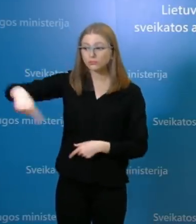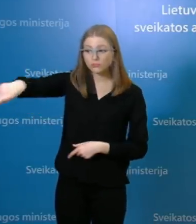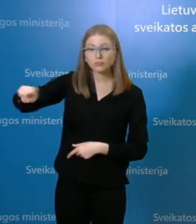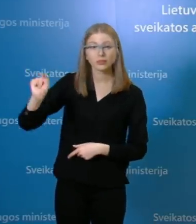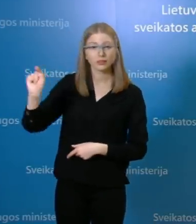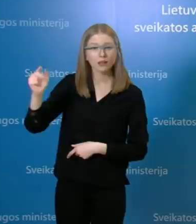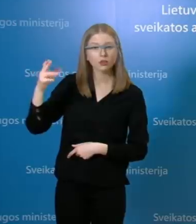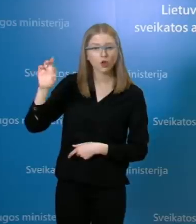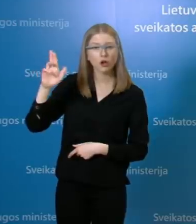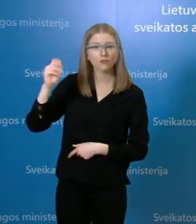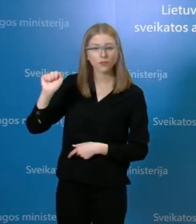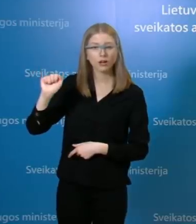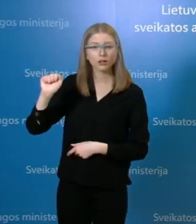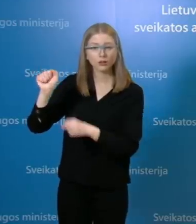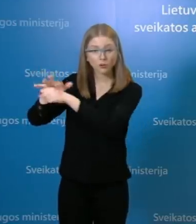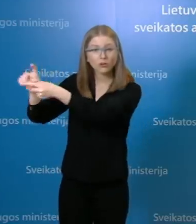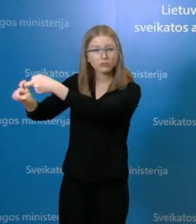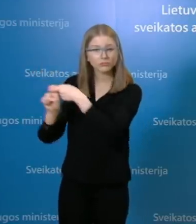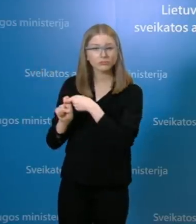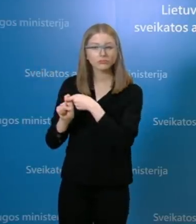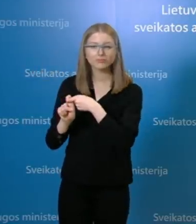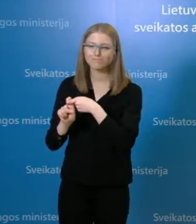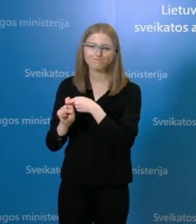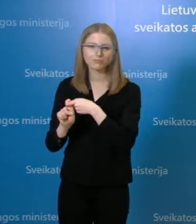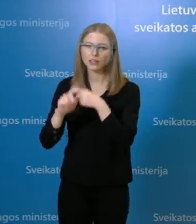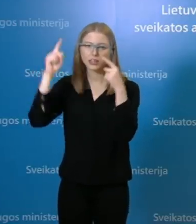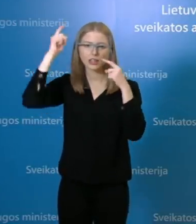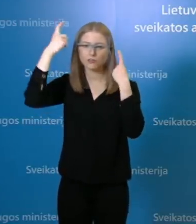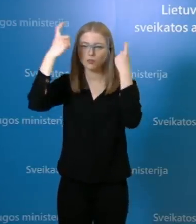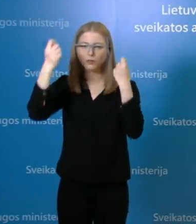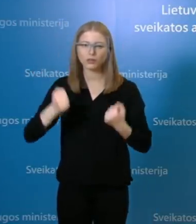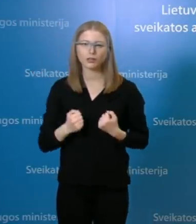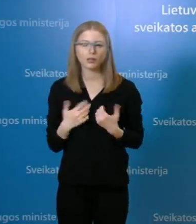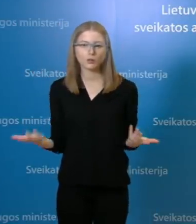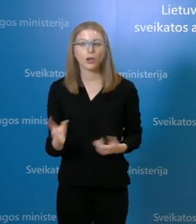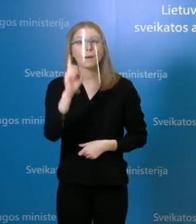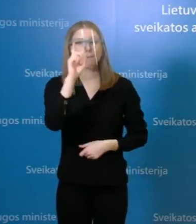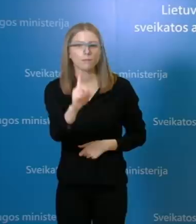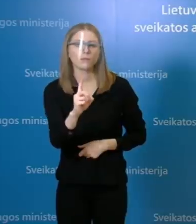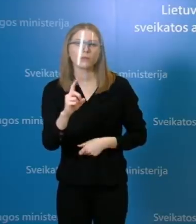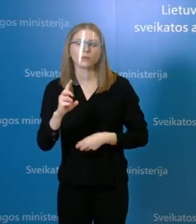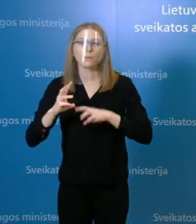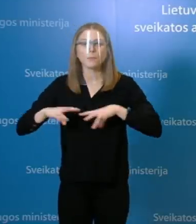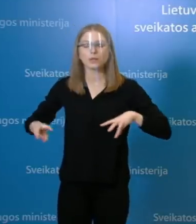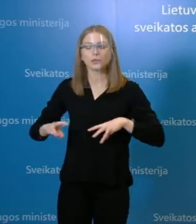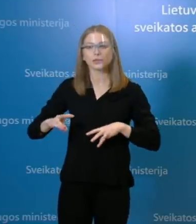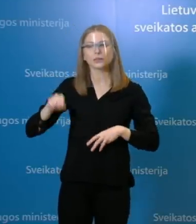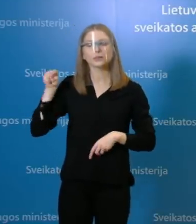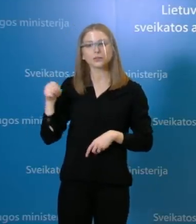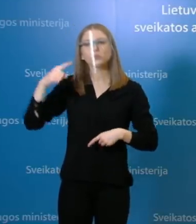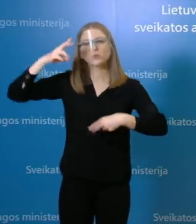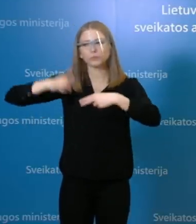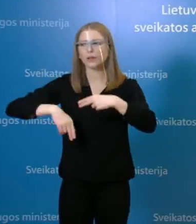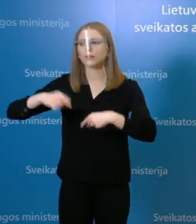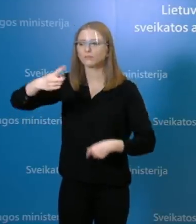užsikrėte būtent šioje parduotuvėje, bet dėl viso pikto ir pagal operacijų vadovų sprendimą turėtų būti tyrimi parduotuvio